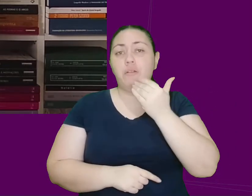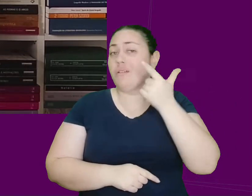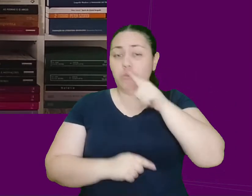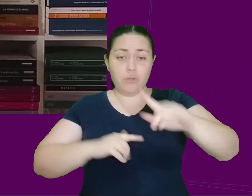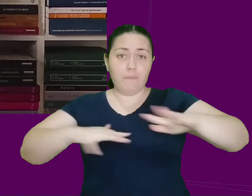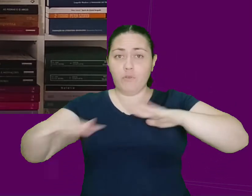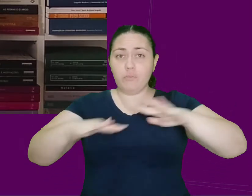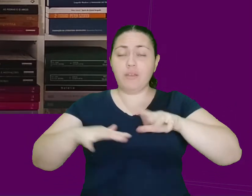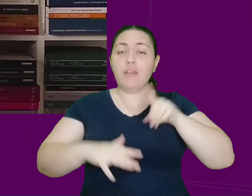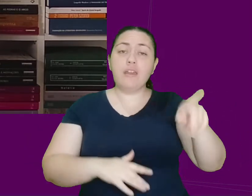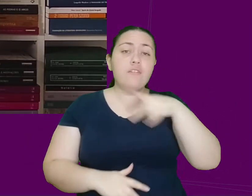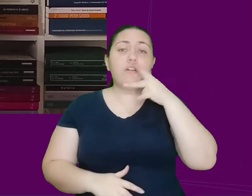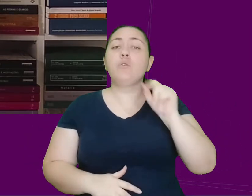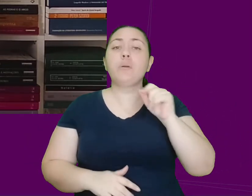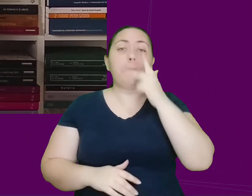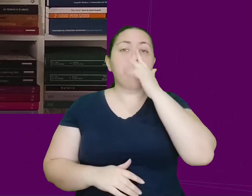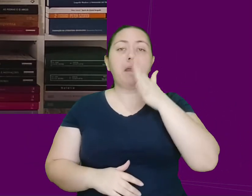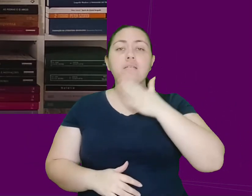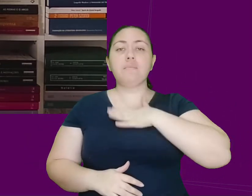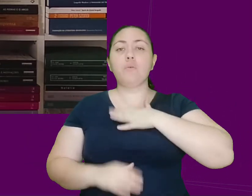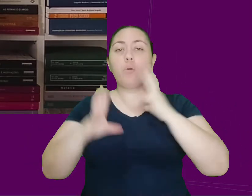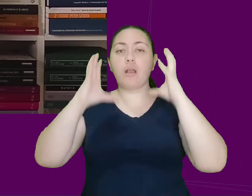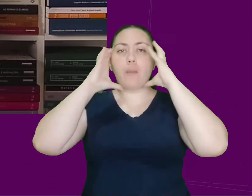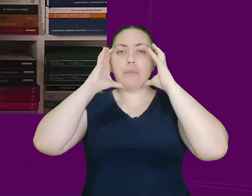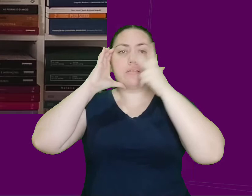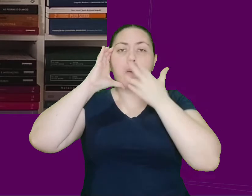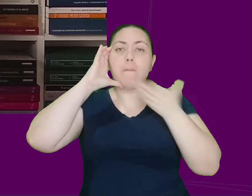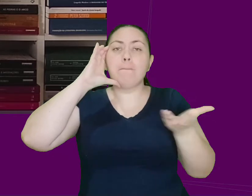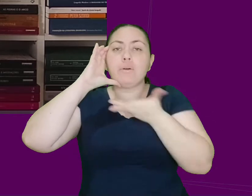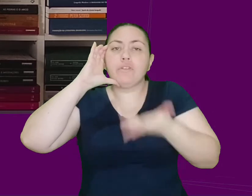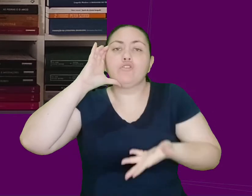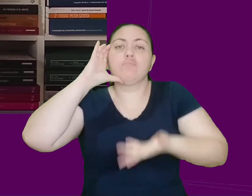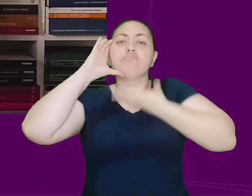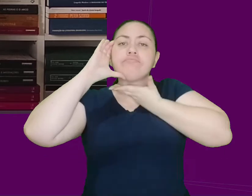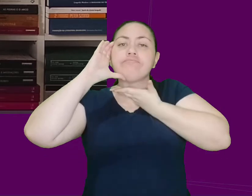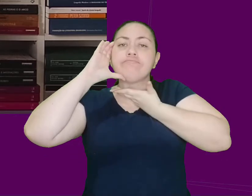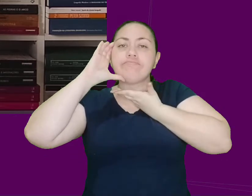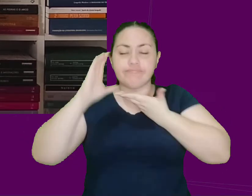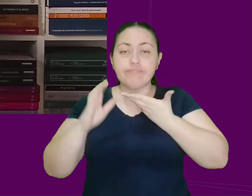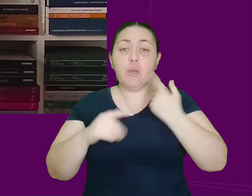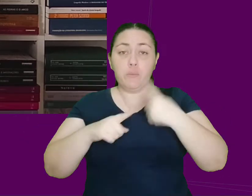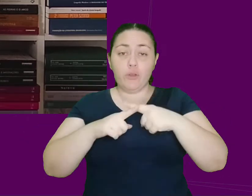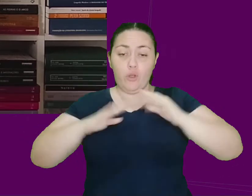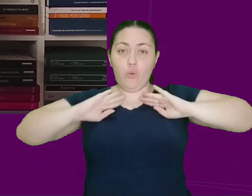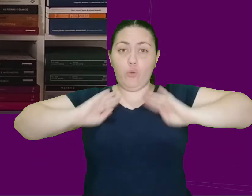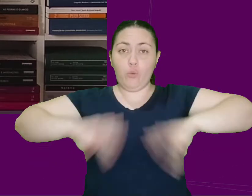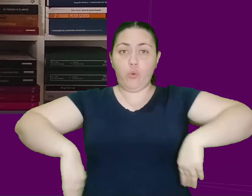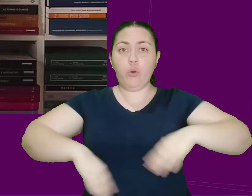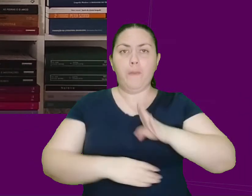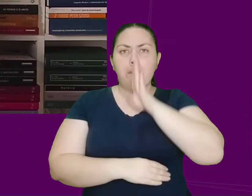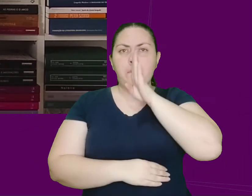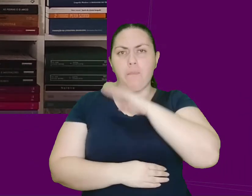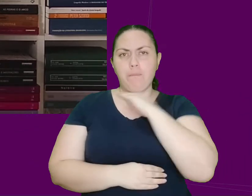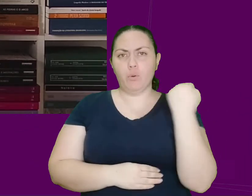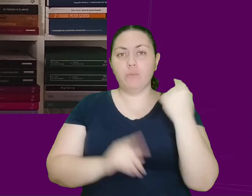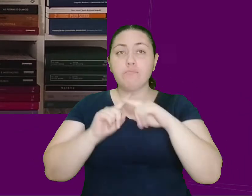cabeça em cima de uma bandeja, pois, apesar de seu corpo estar paralisado, seu cérebro funcionava normalmente.